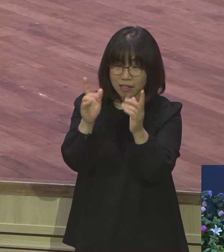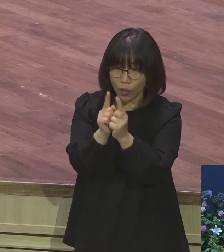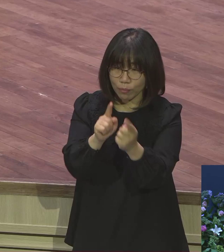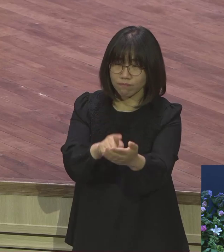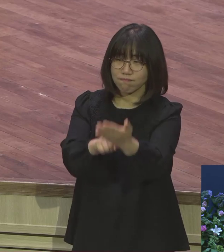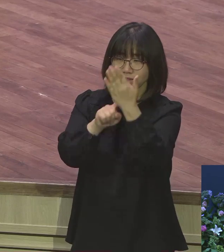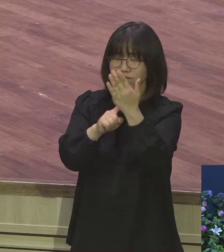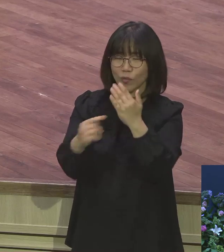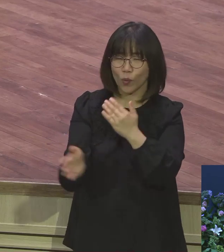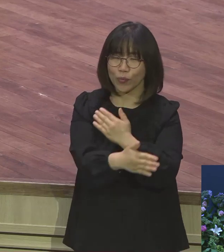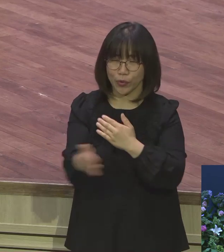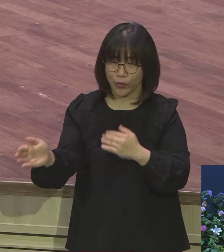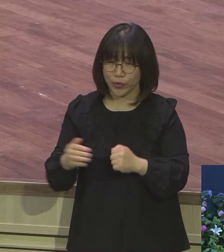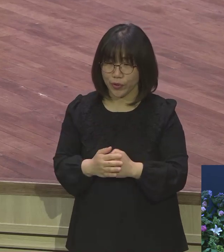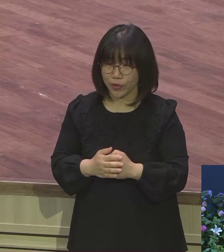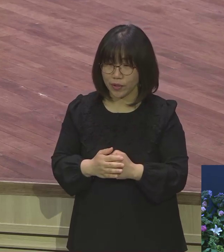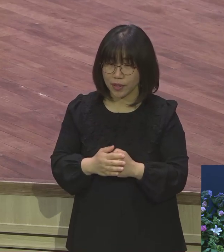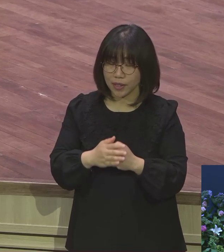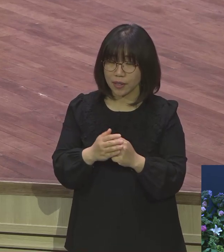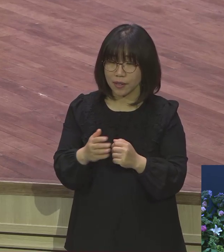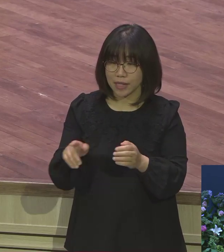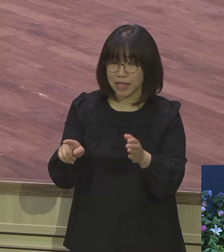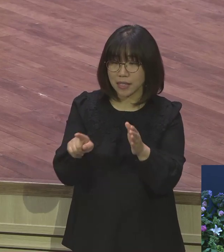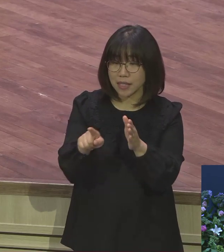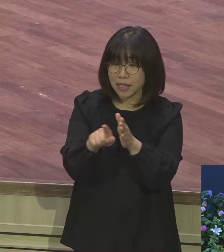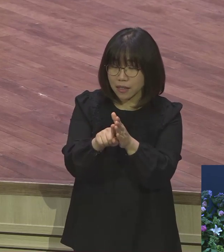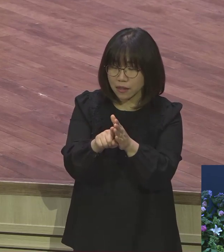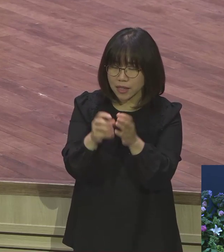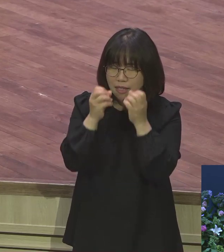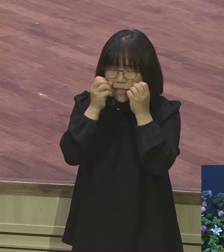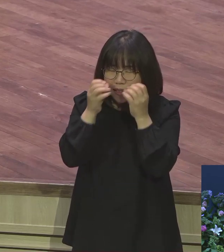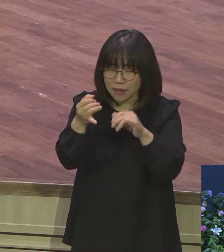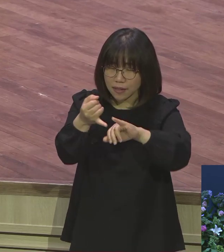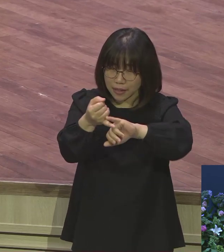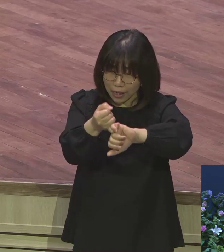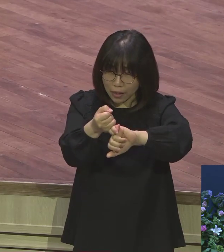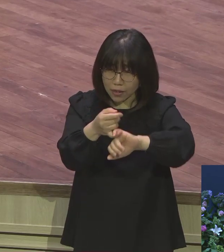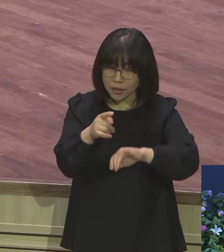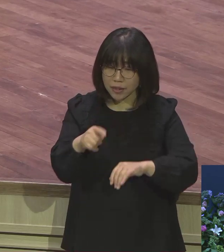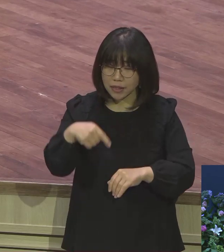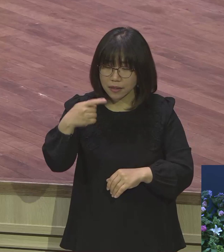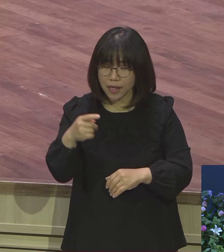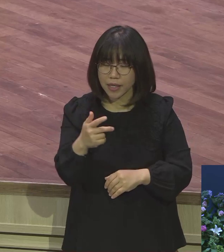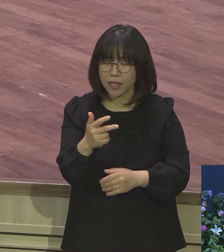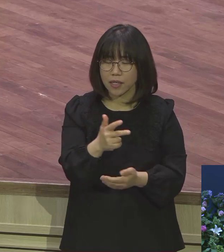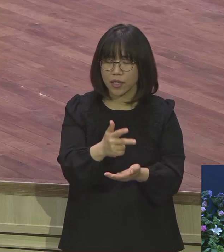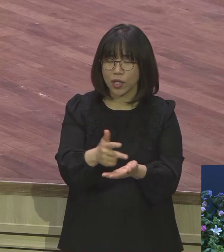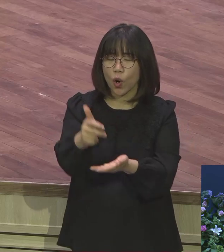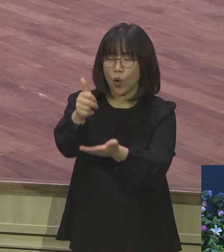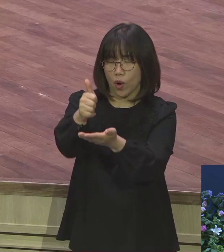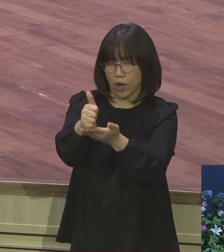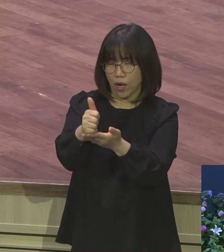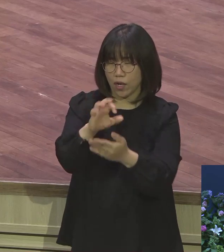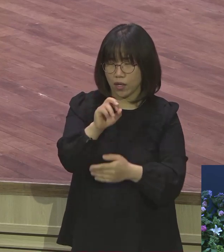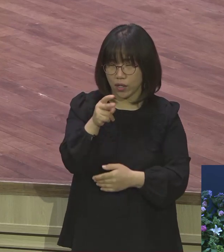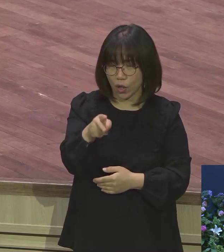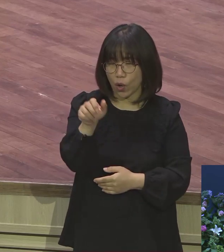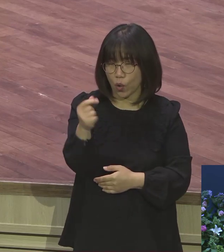그래서 신약에는 여호와라는 단어가 제일 많아요 여호와 하나님 이름이잖아요 제일 많은 단어가 여호와예요